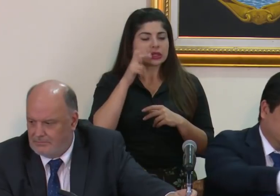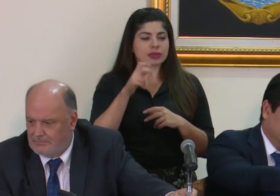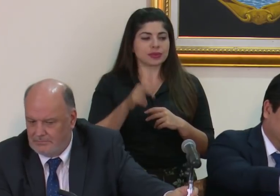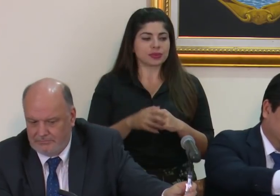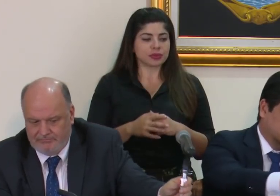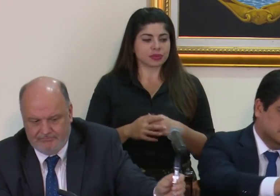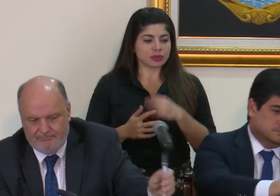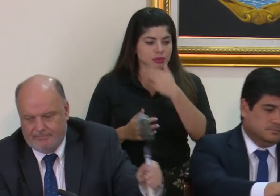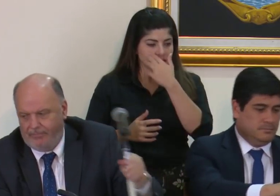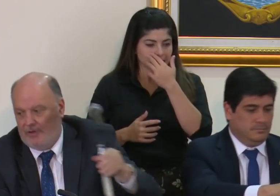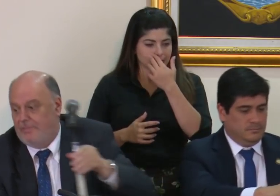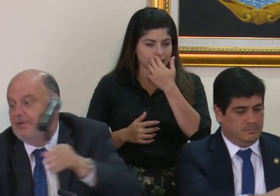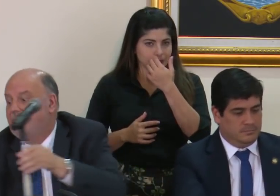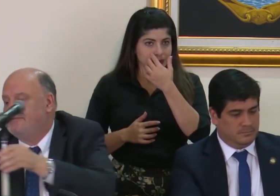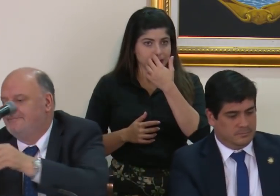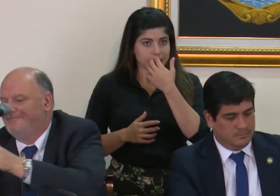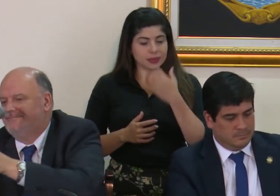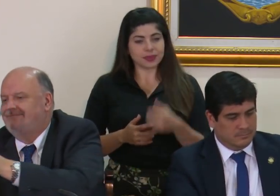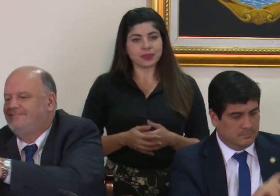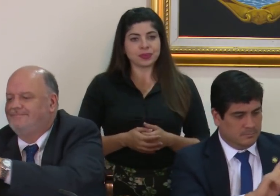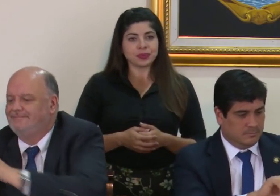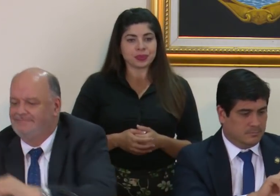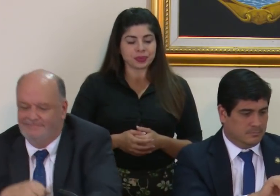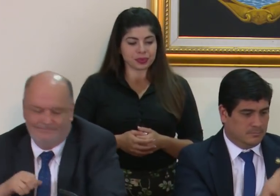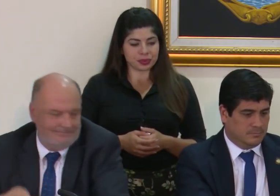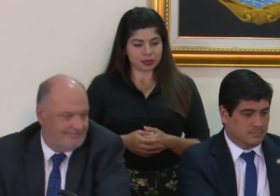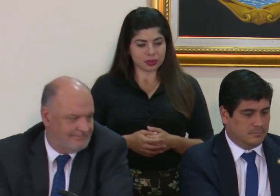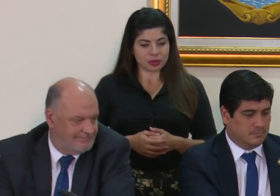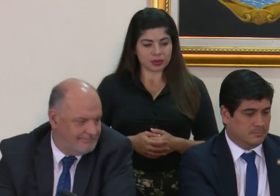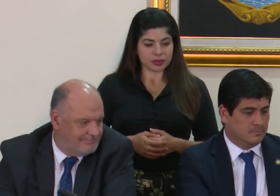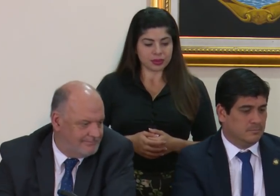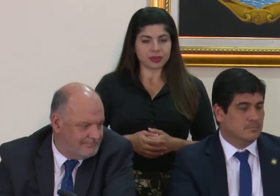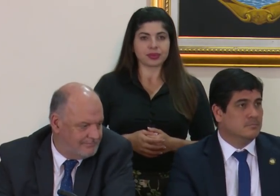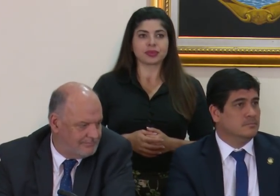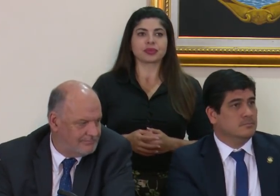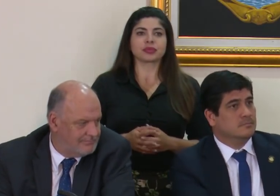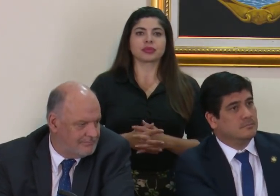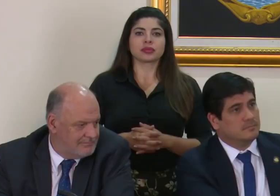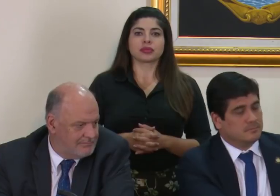escuchando bien. Sí, sí, sí, hola.